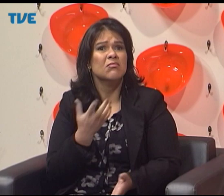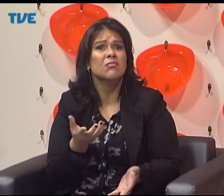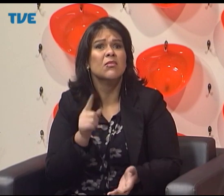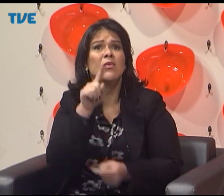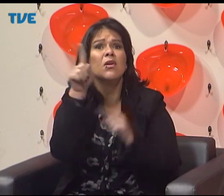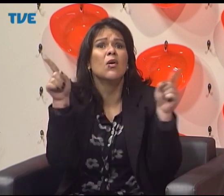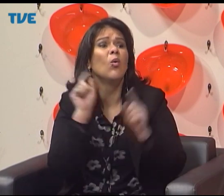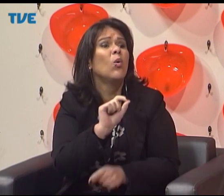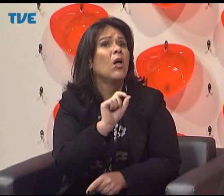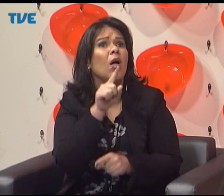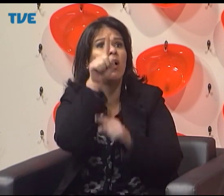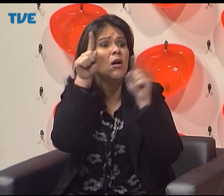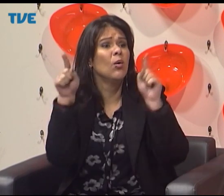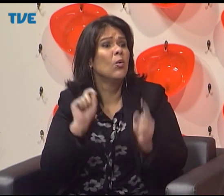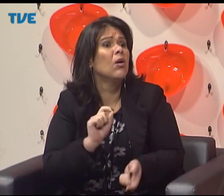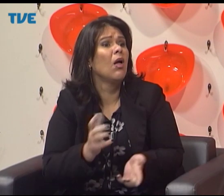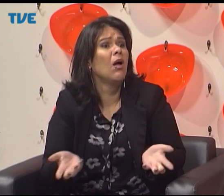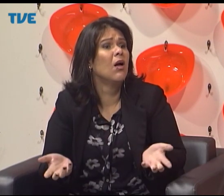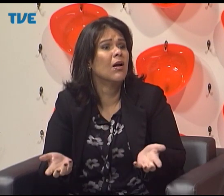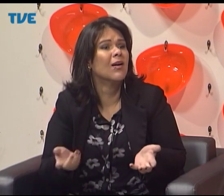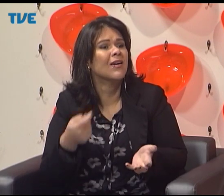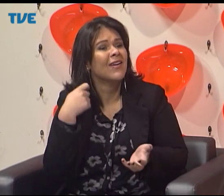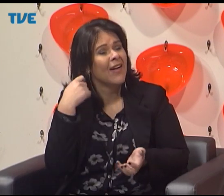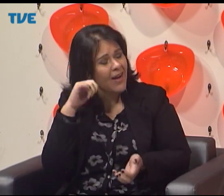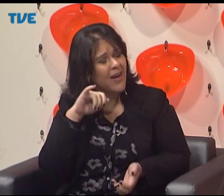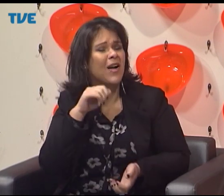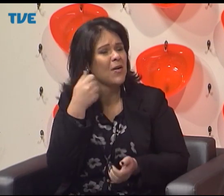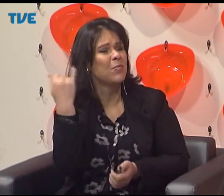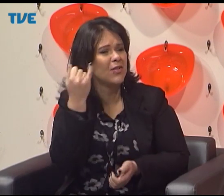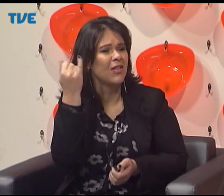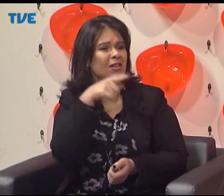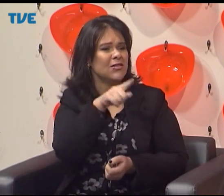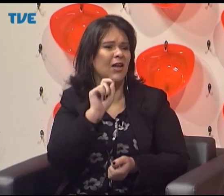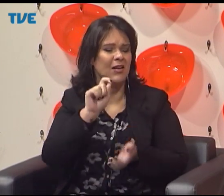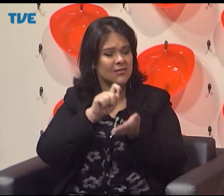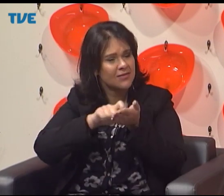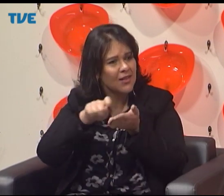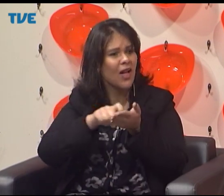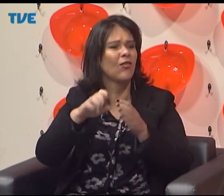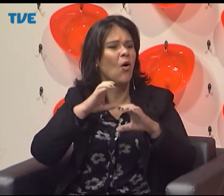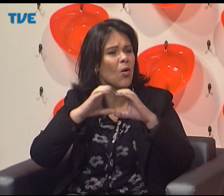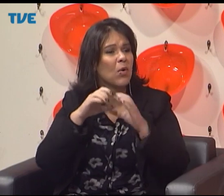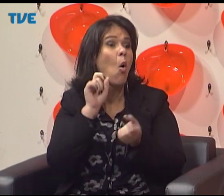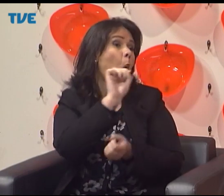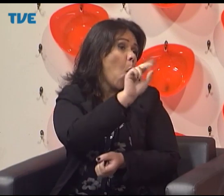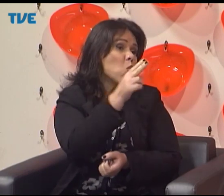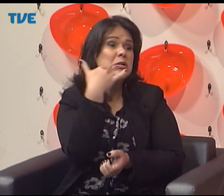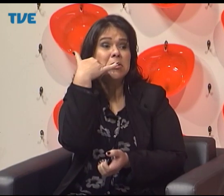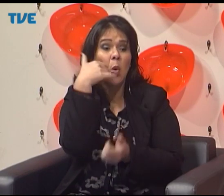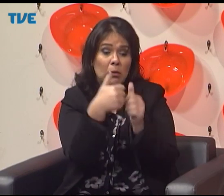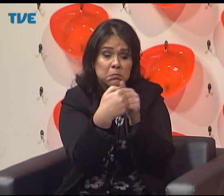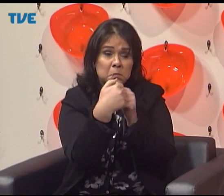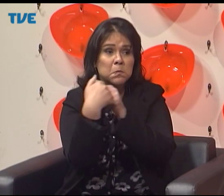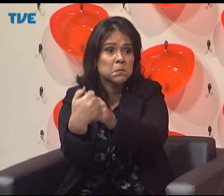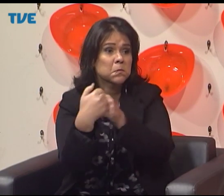de todas as formas. Então, como assim, como é que eu vou usar... A pessoa tem que estar livre, tem que estar aberta, tem que estar com a cabeça